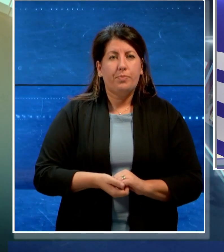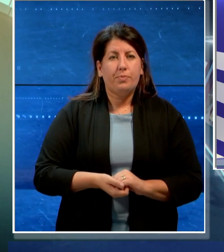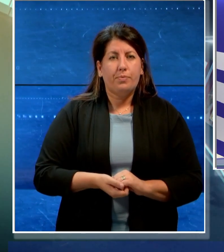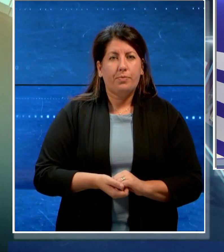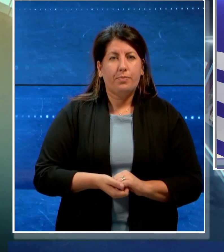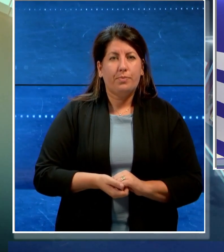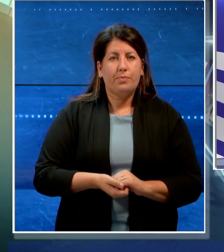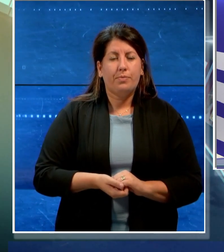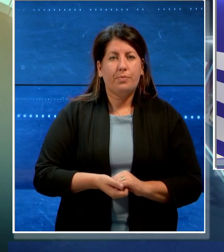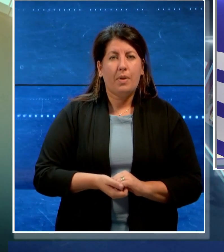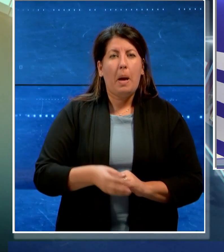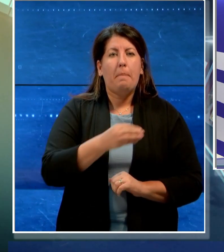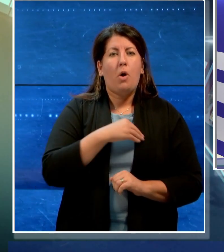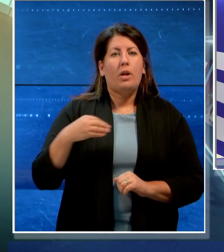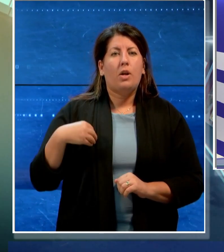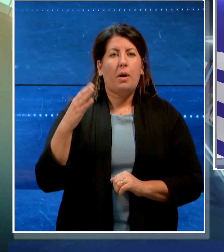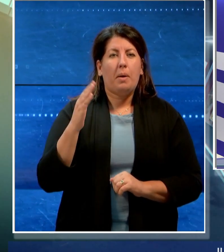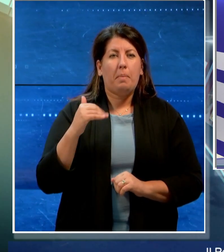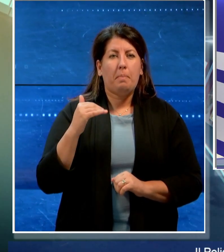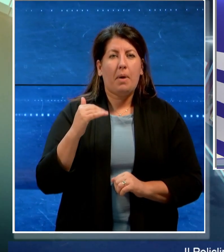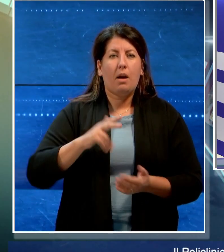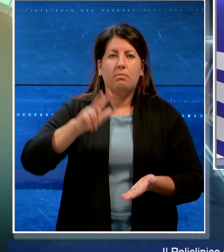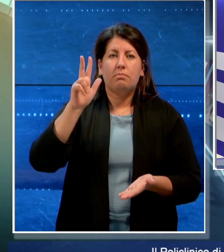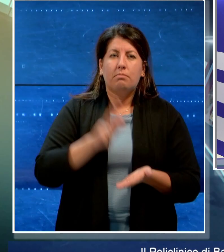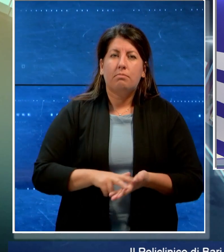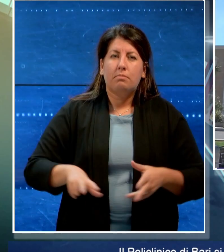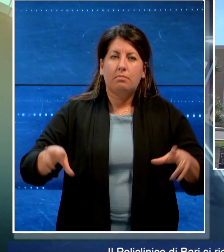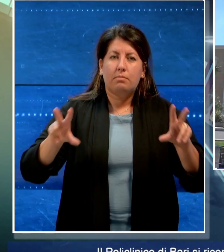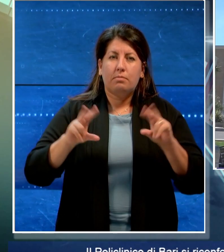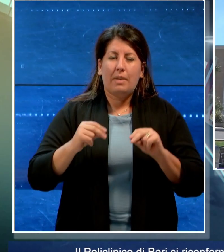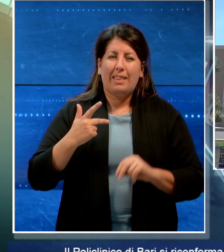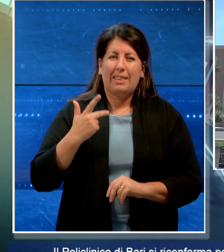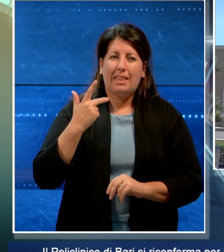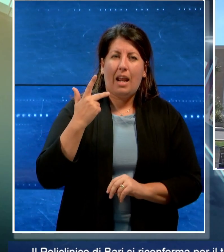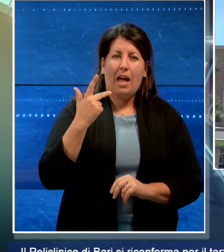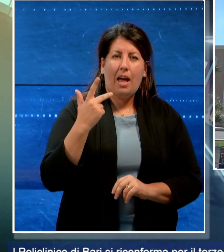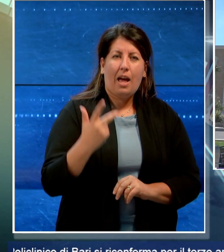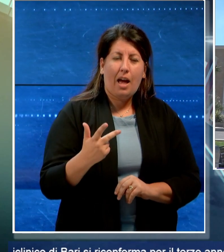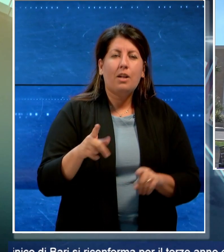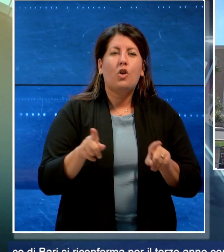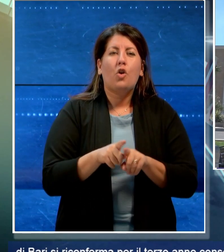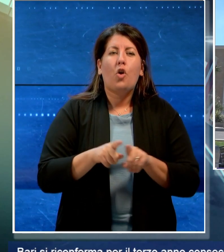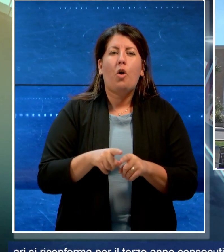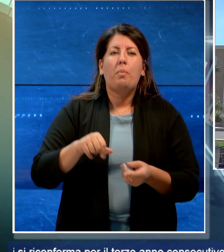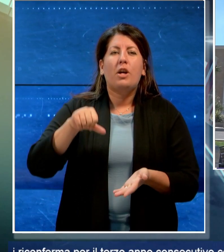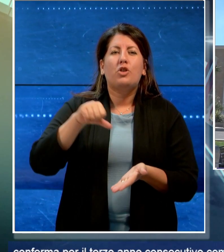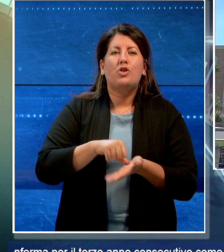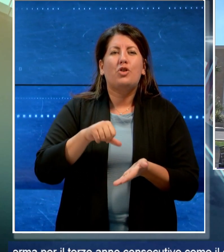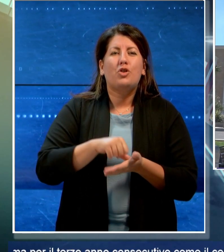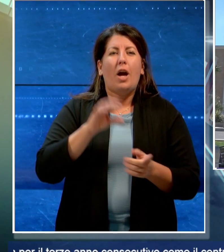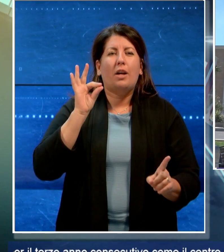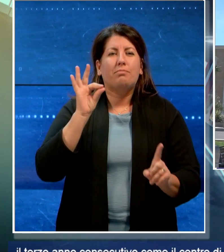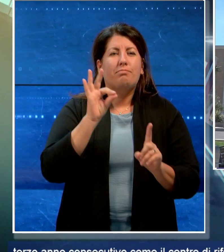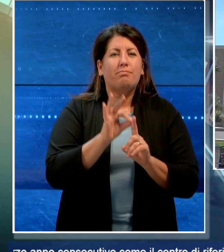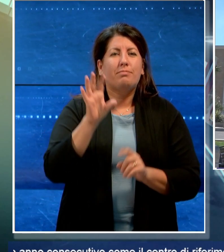Il Policlinico di Bari si riconferma per il terzo anno consecutivo come il centro di riferimento